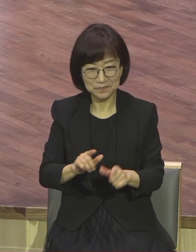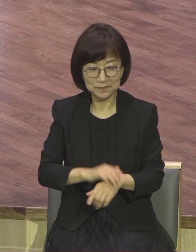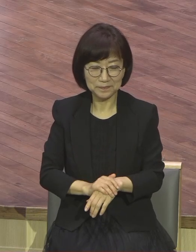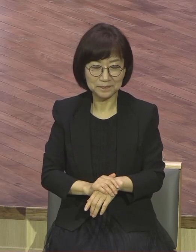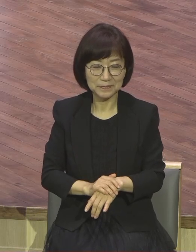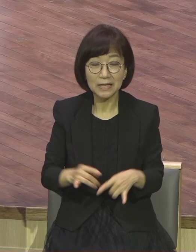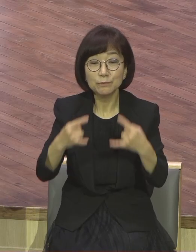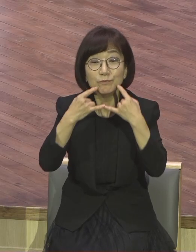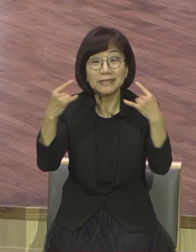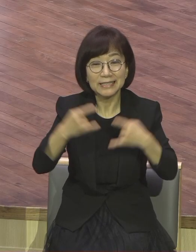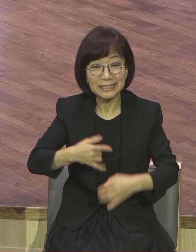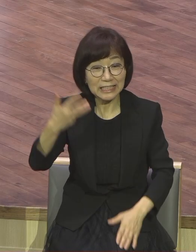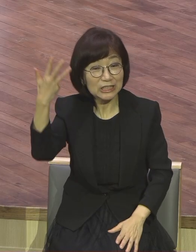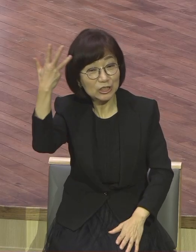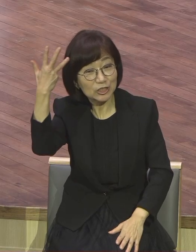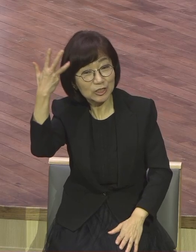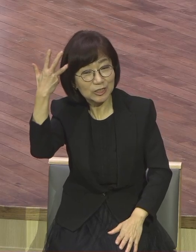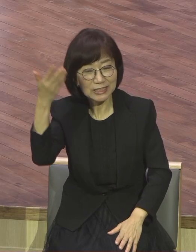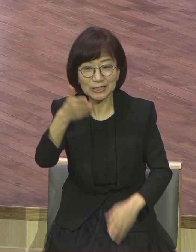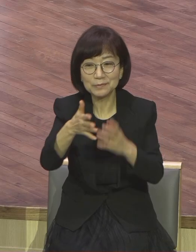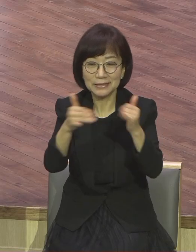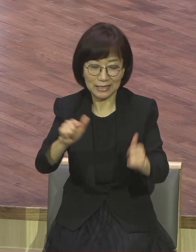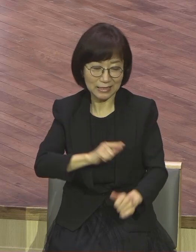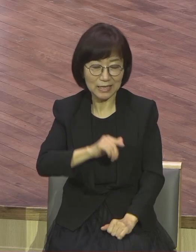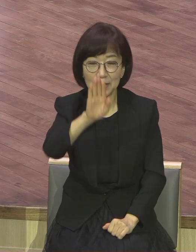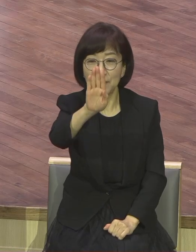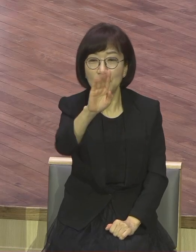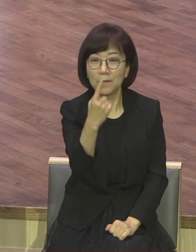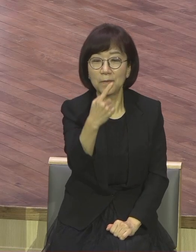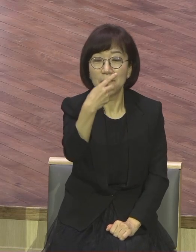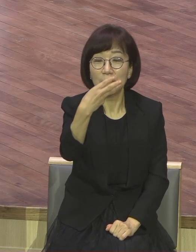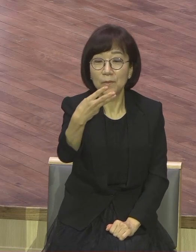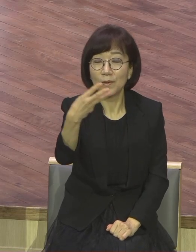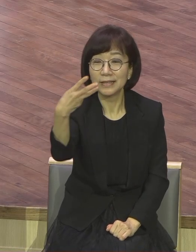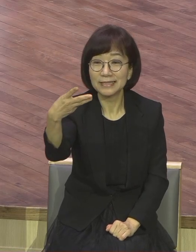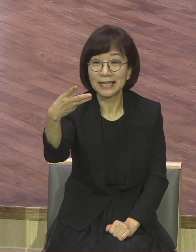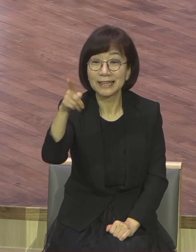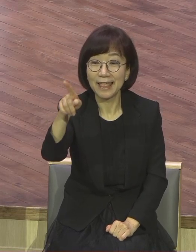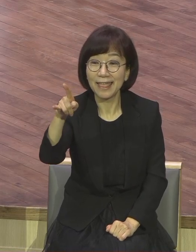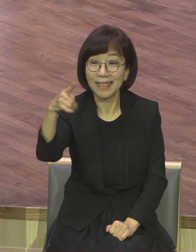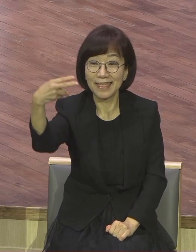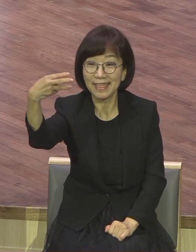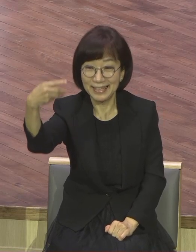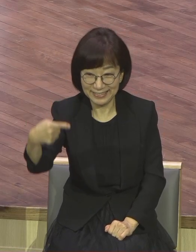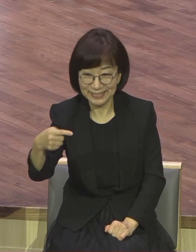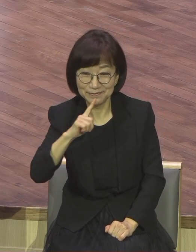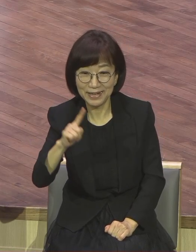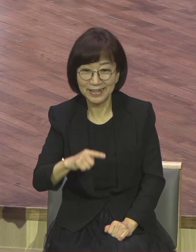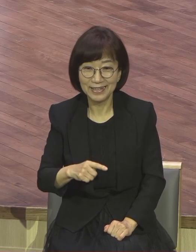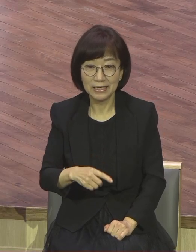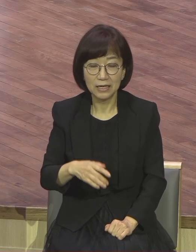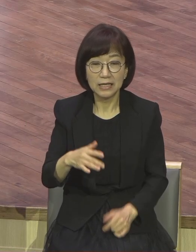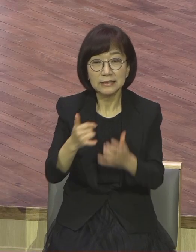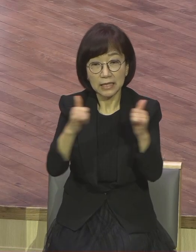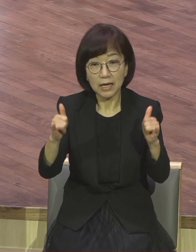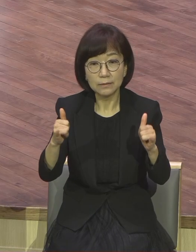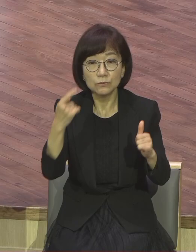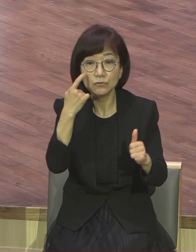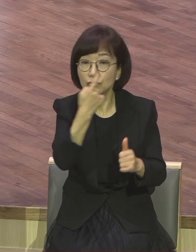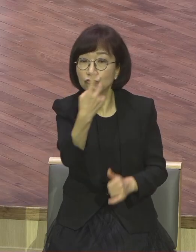잘 아시잖아요. 볼테르가 우리에게는 두 눈이 있다. 두 눈이 있는 이유를 설명했어요. 한